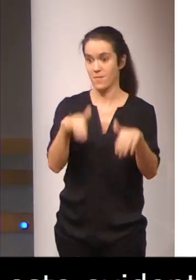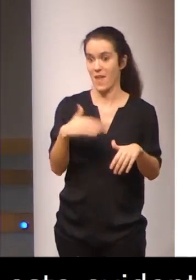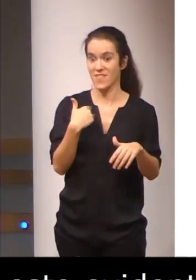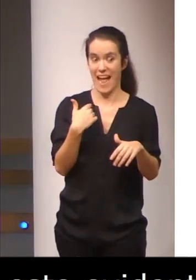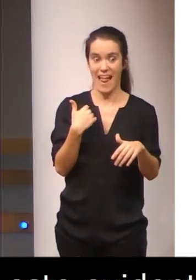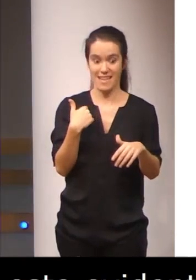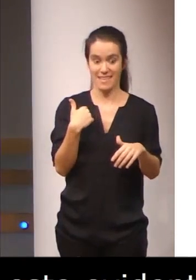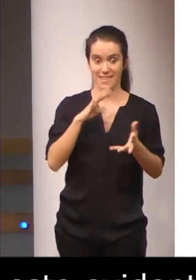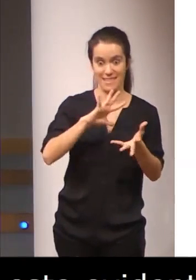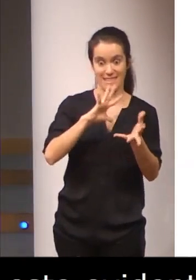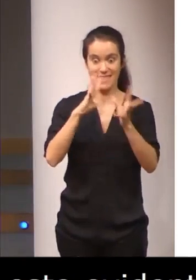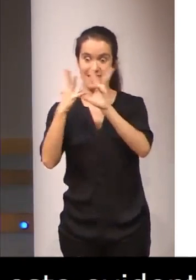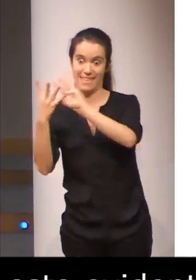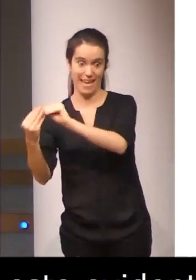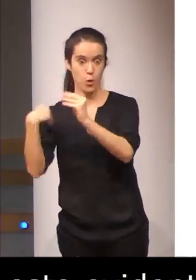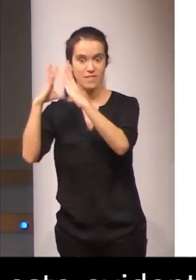signo español.